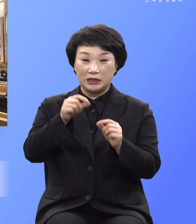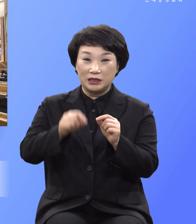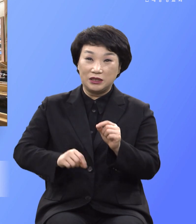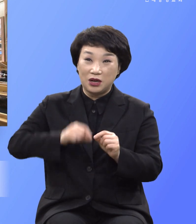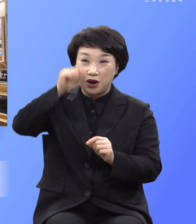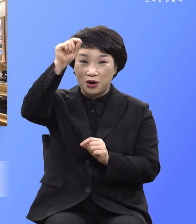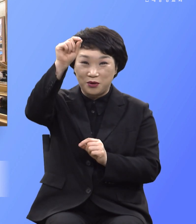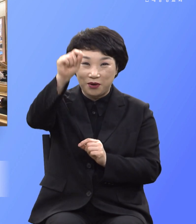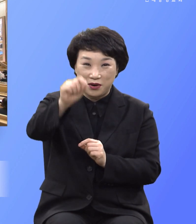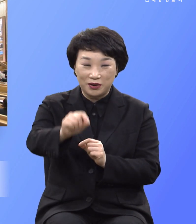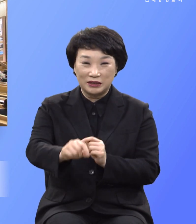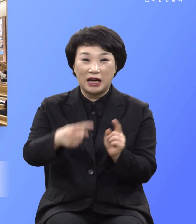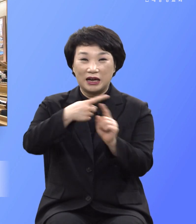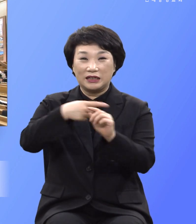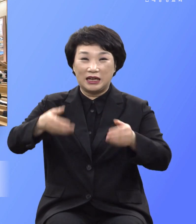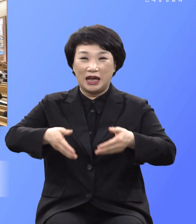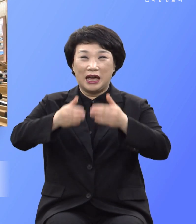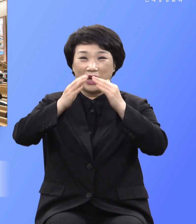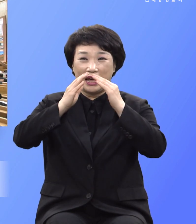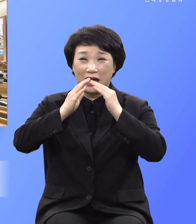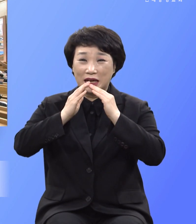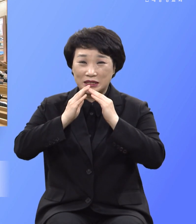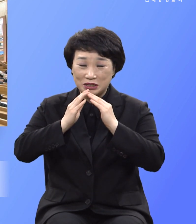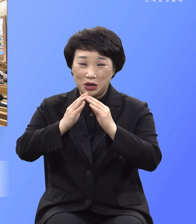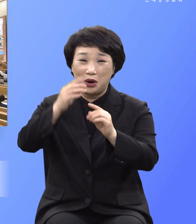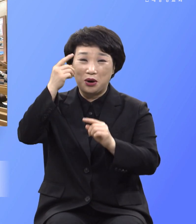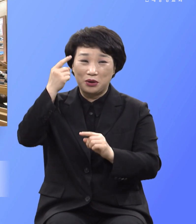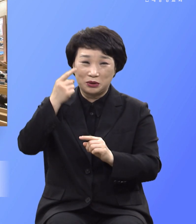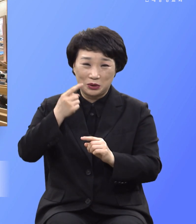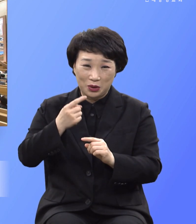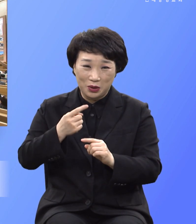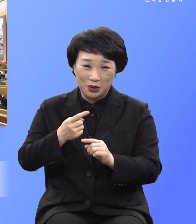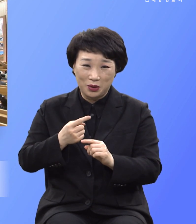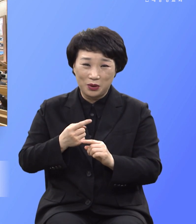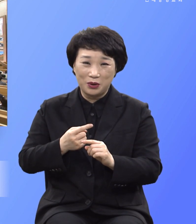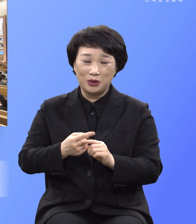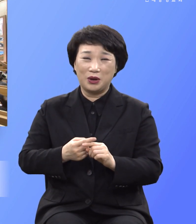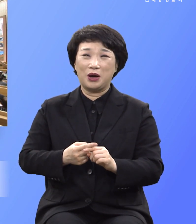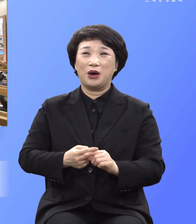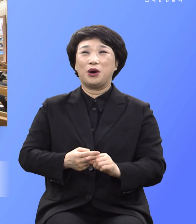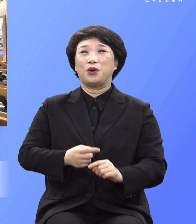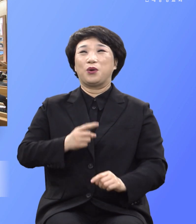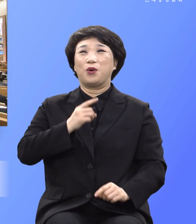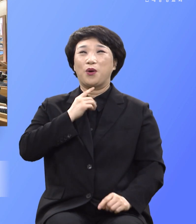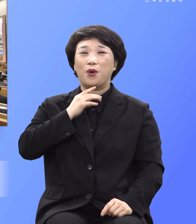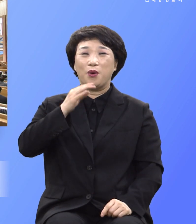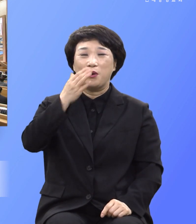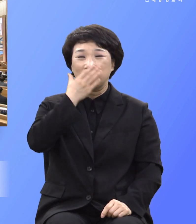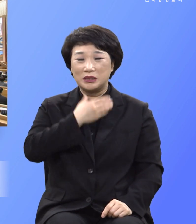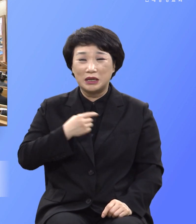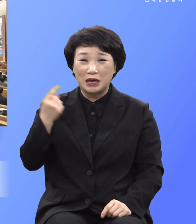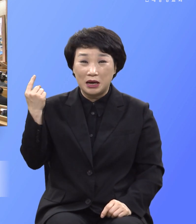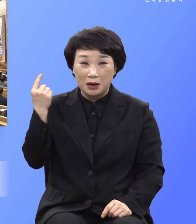영원한 개척도해 오직